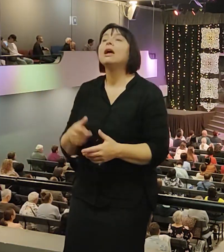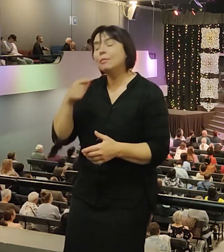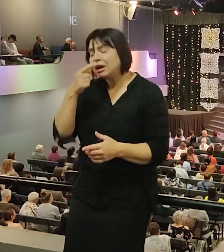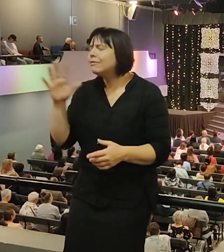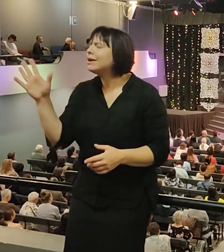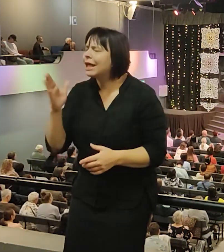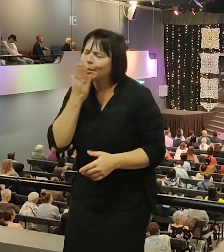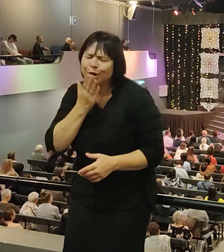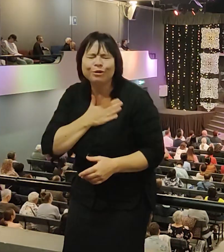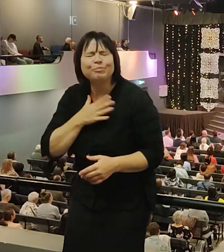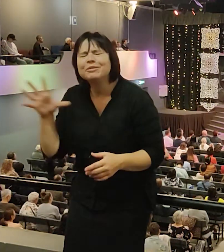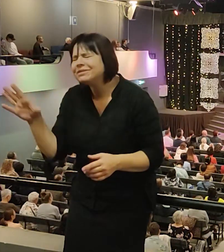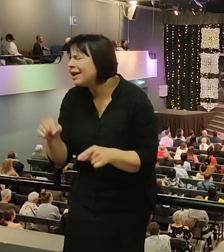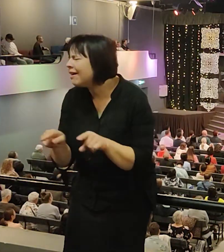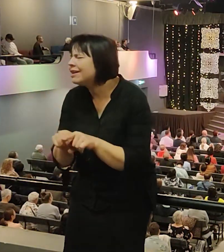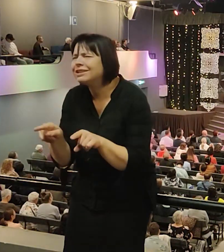Бог любит нас всех.